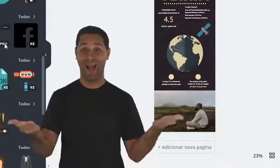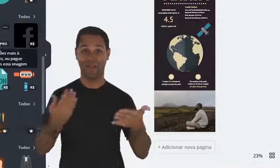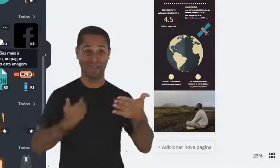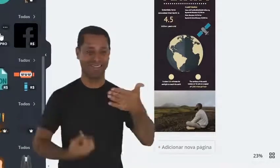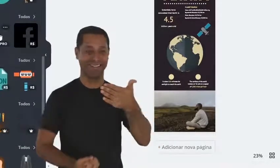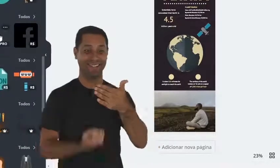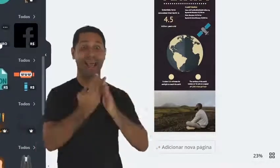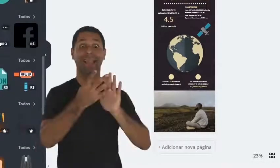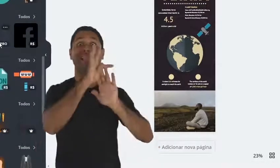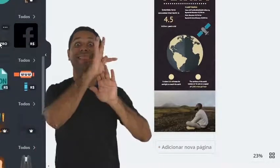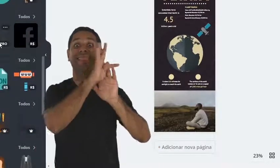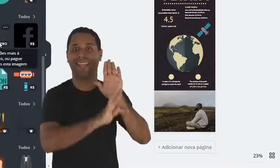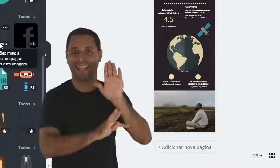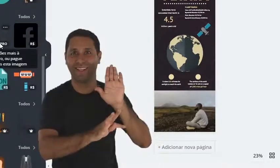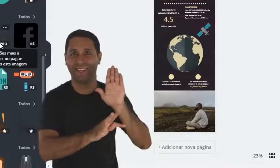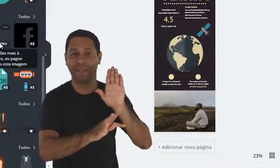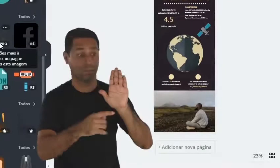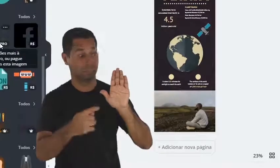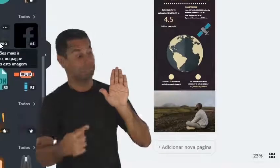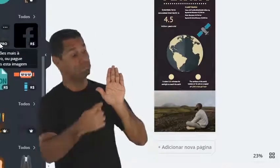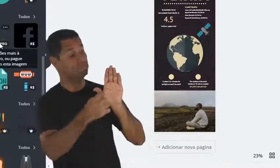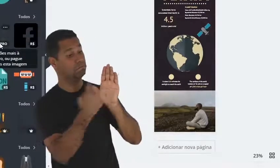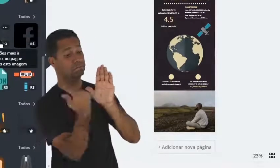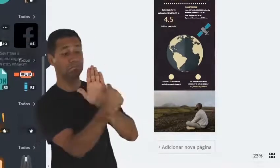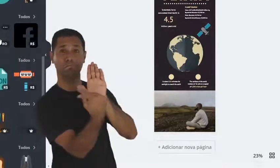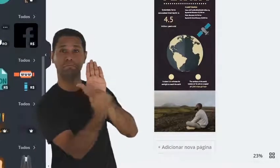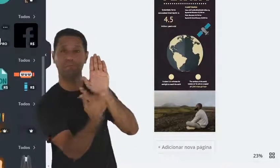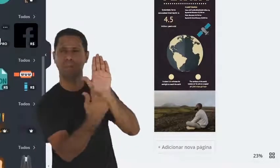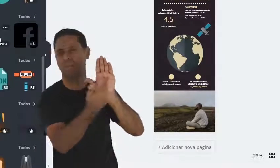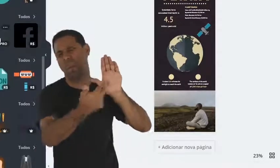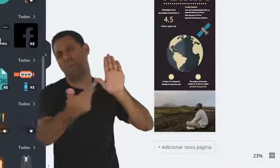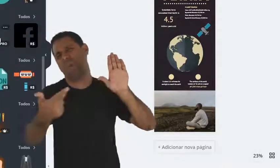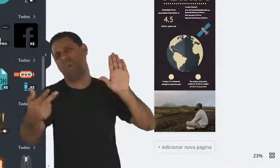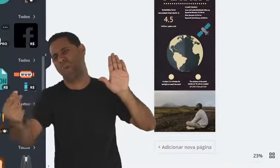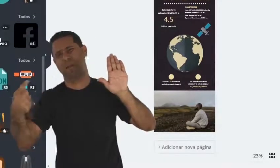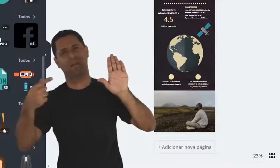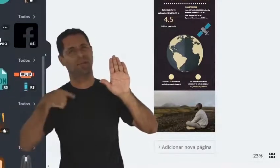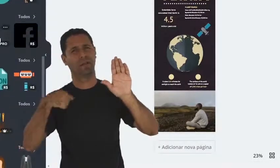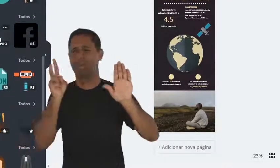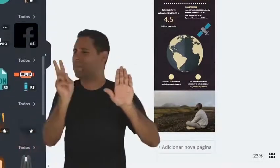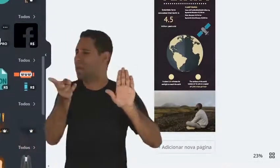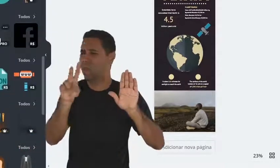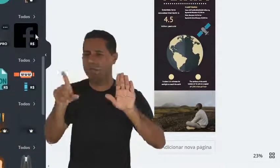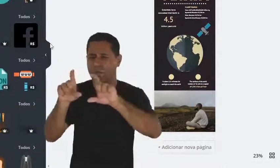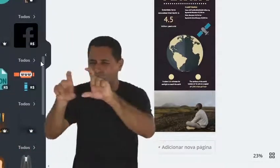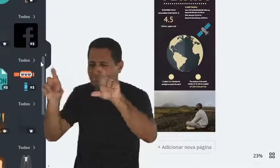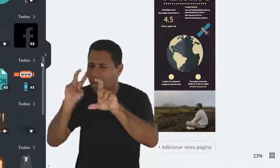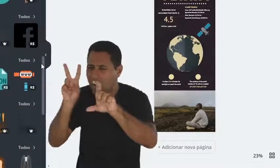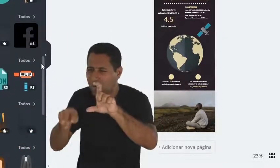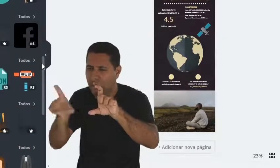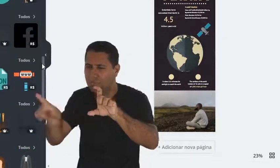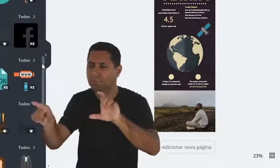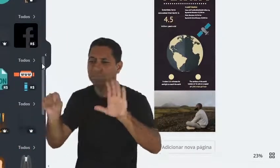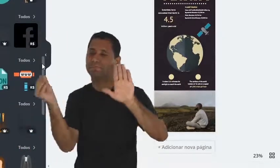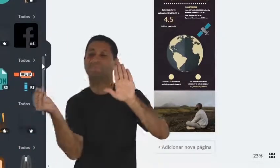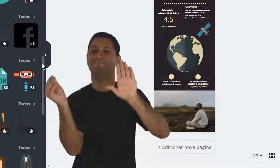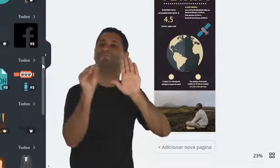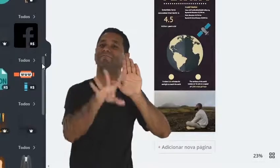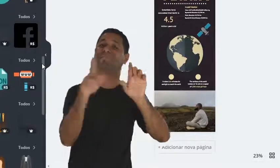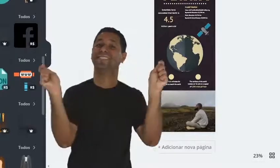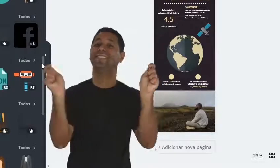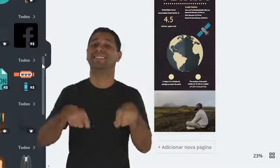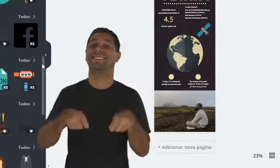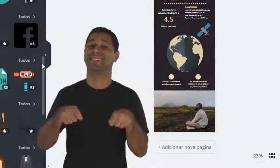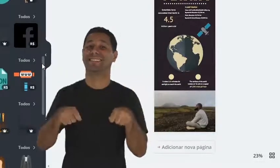Vamos agora para o texto. A gente tem várias opções de texto. É a mesma coisa. Você clica nele